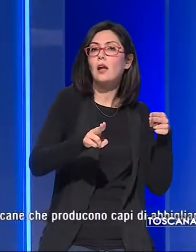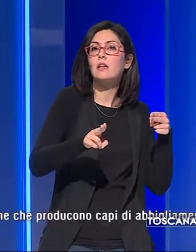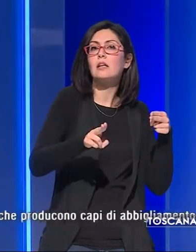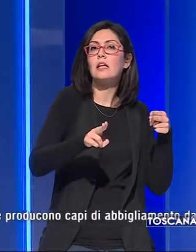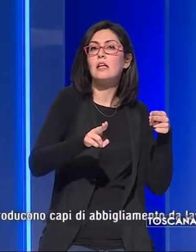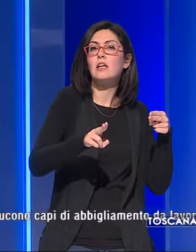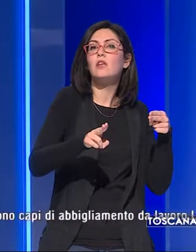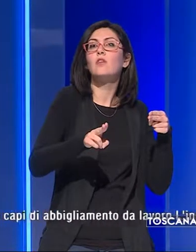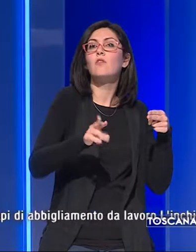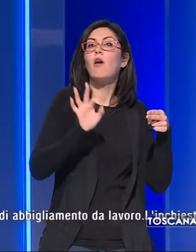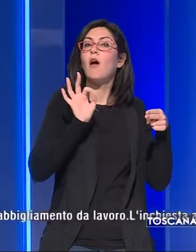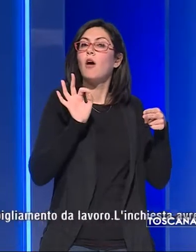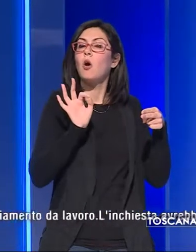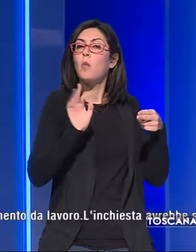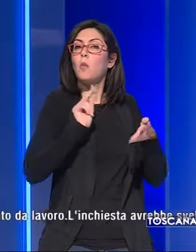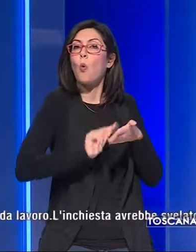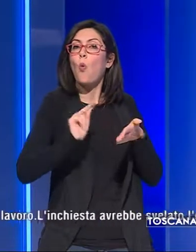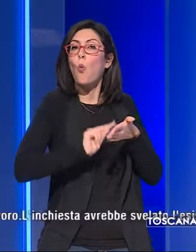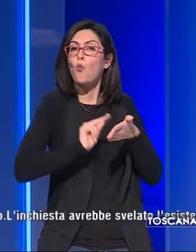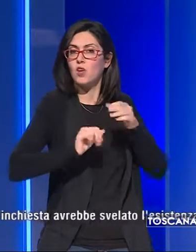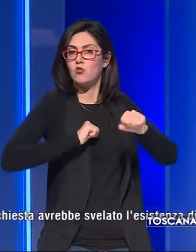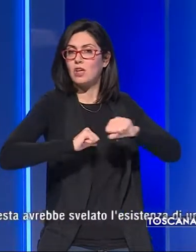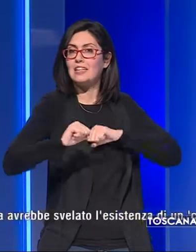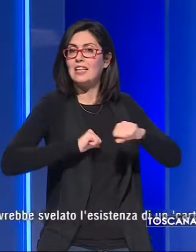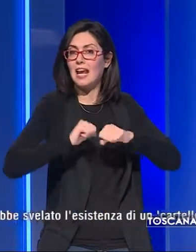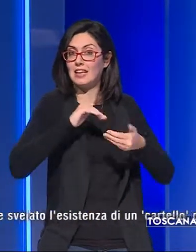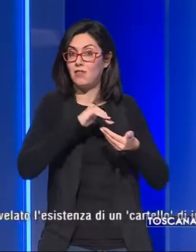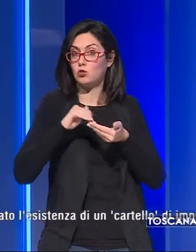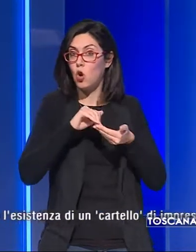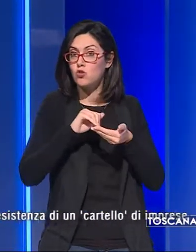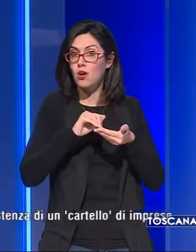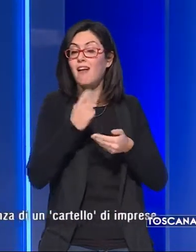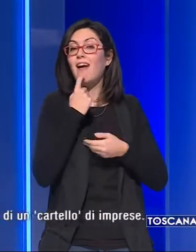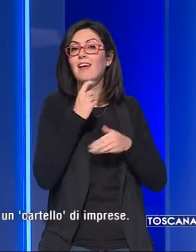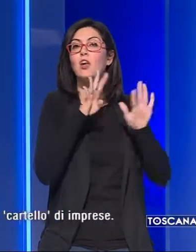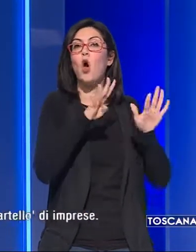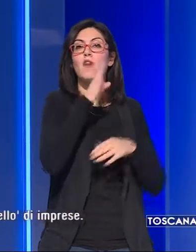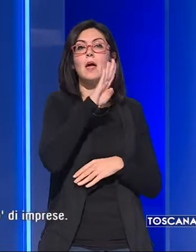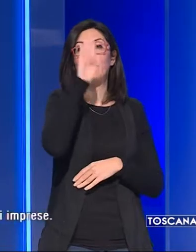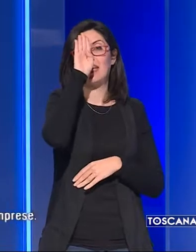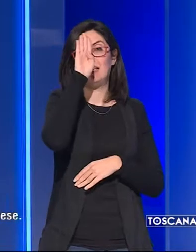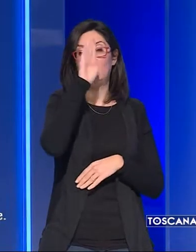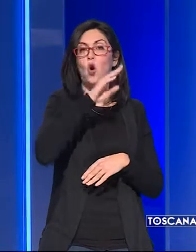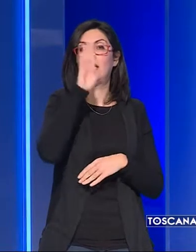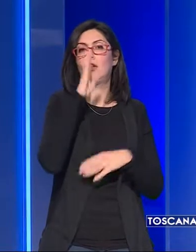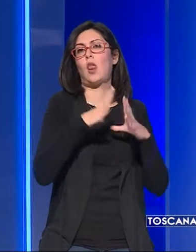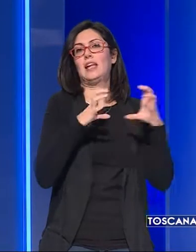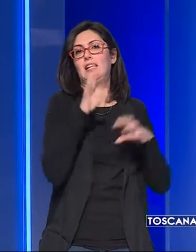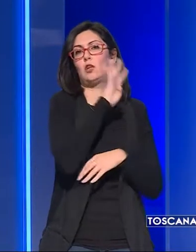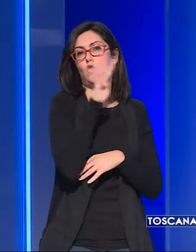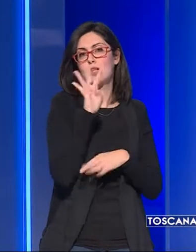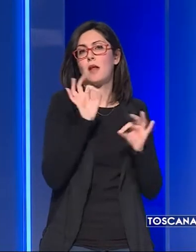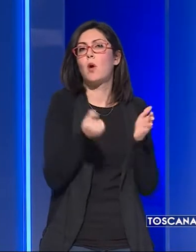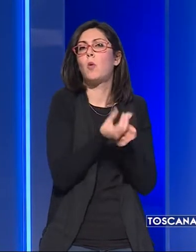uffici direttivi di società per nove imprenditori titolari di ditte toscane che